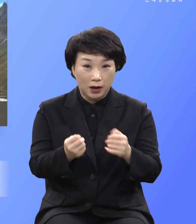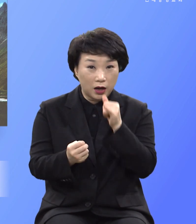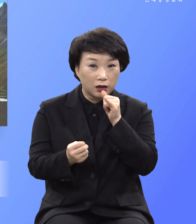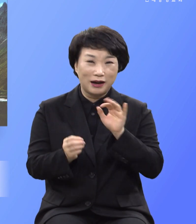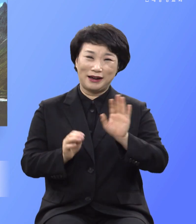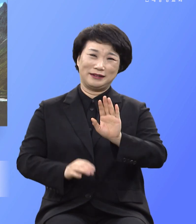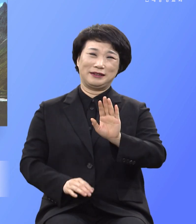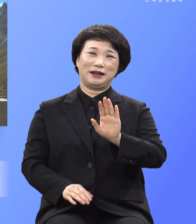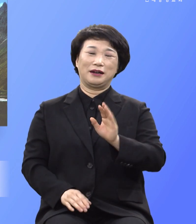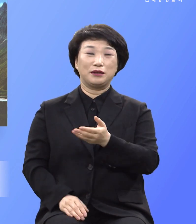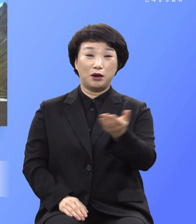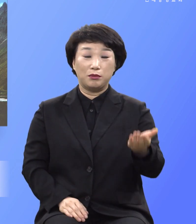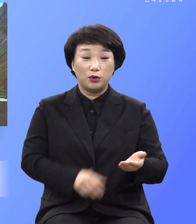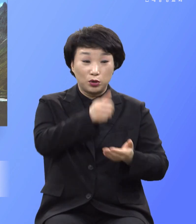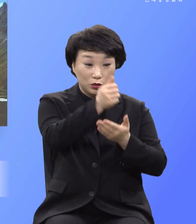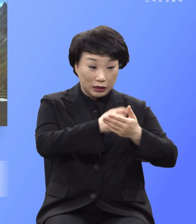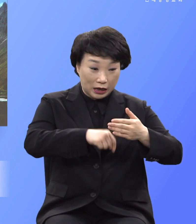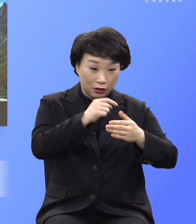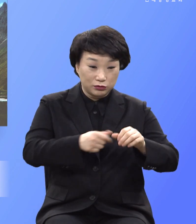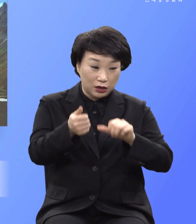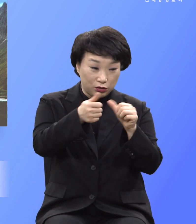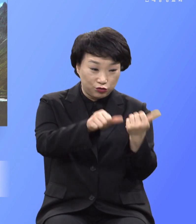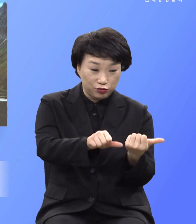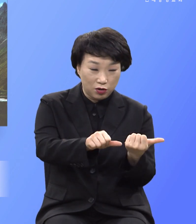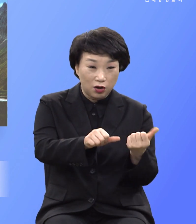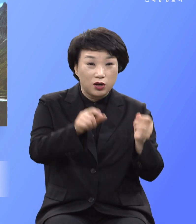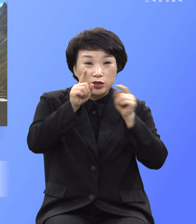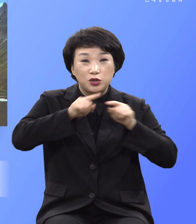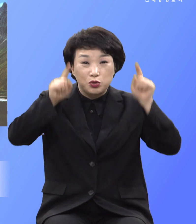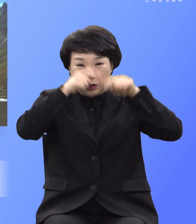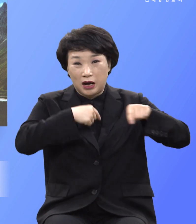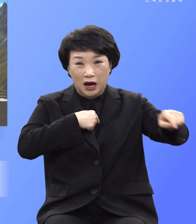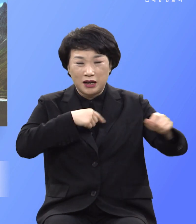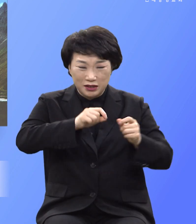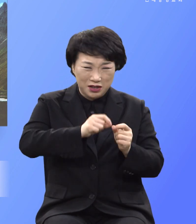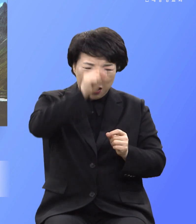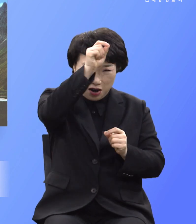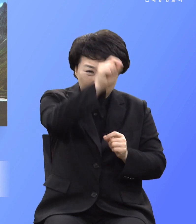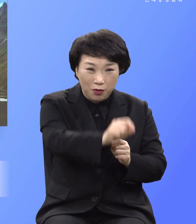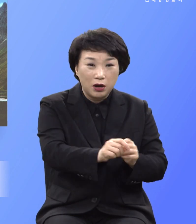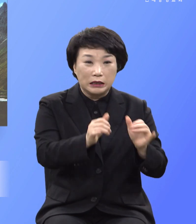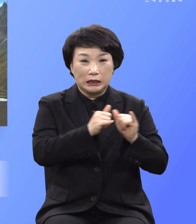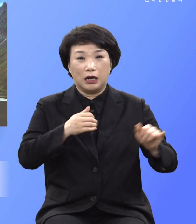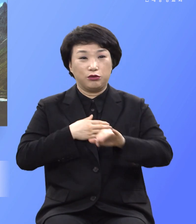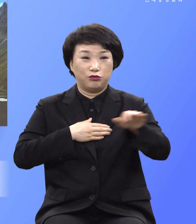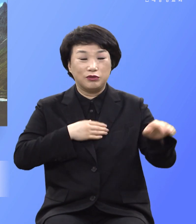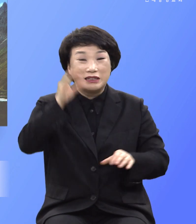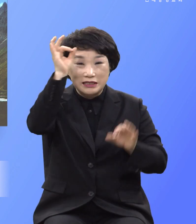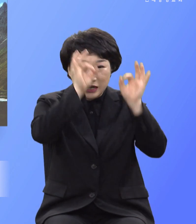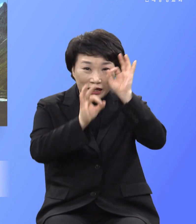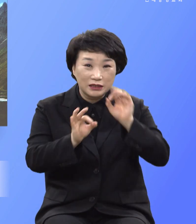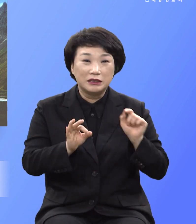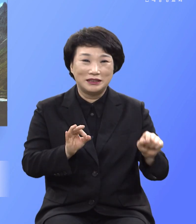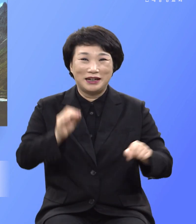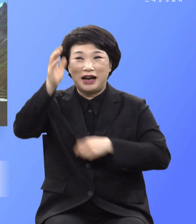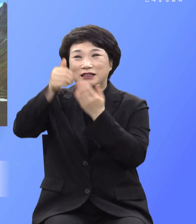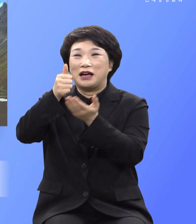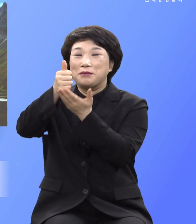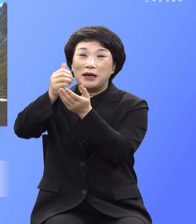죄 아래서 죽어 영원한 지옥의 형벌받을 인간을 찾으시는 하나님의 사랑의